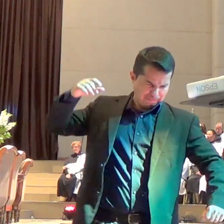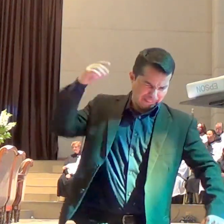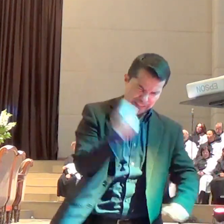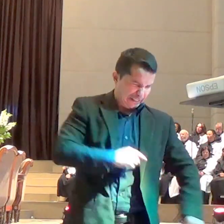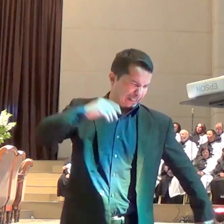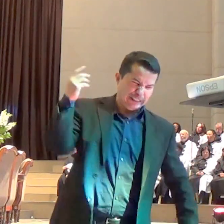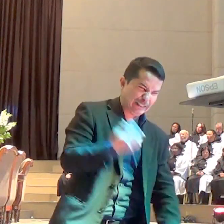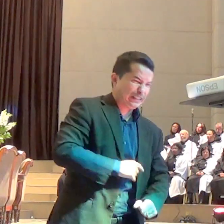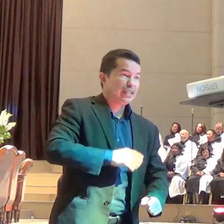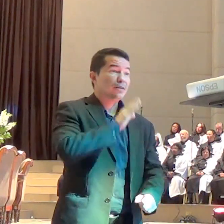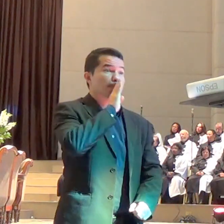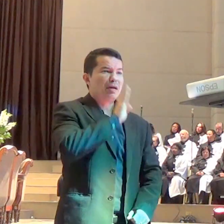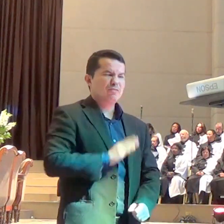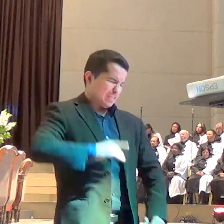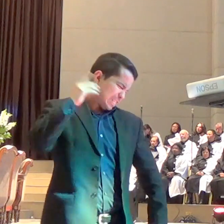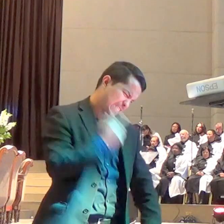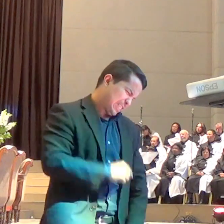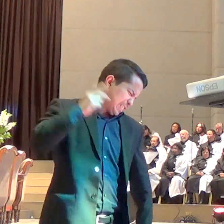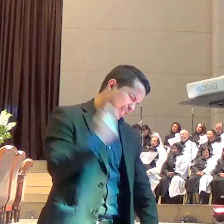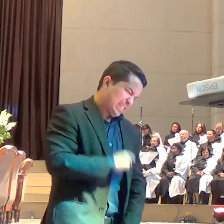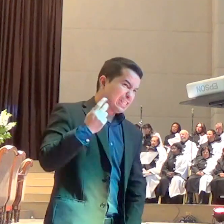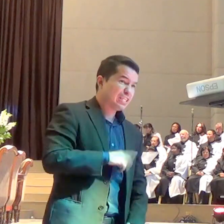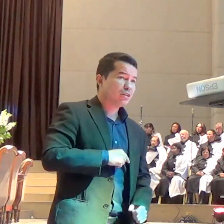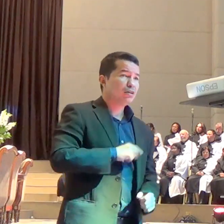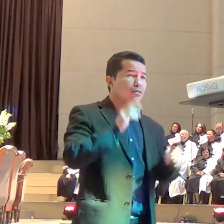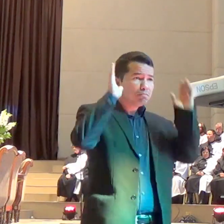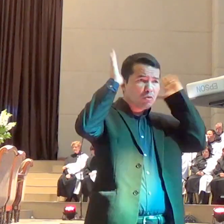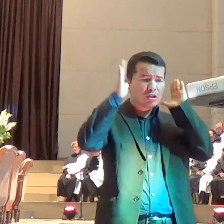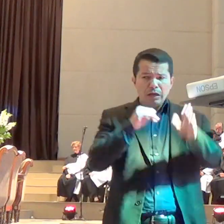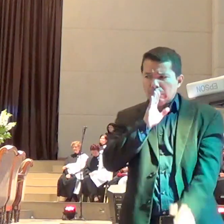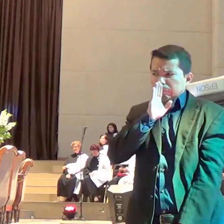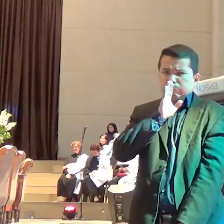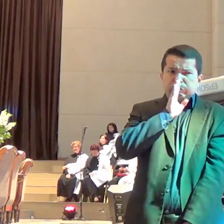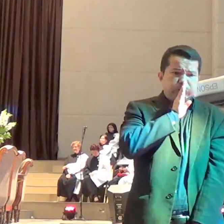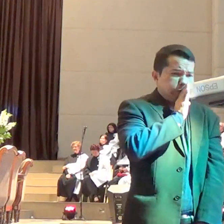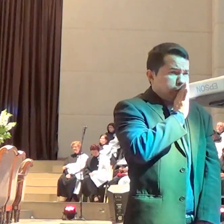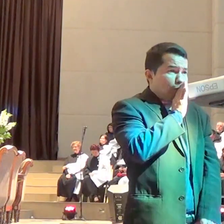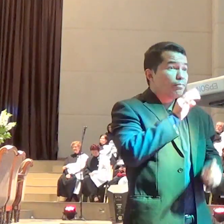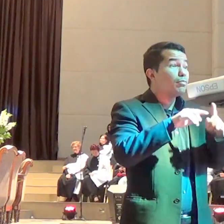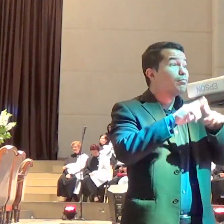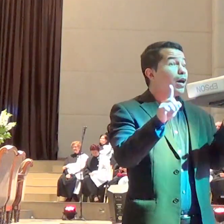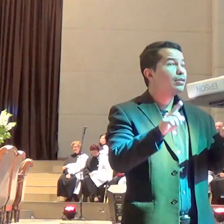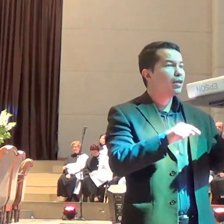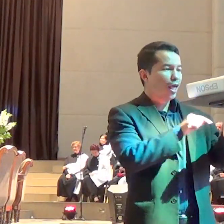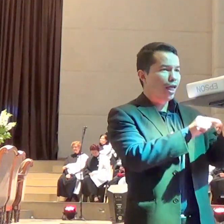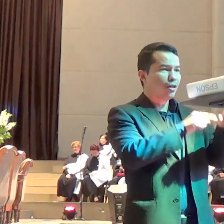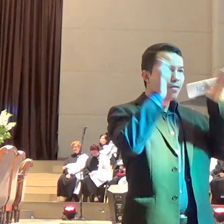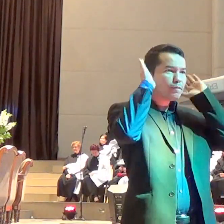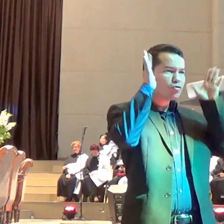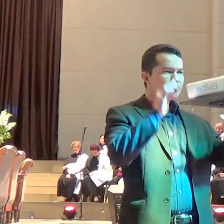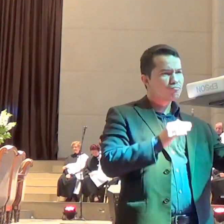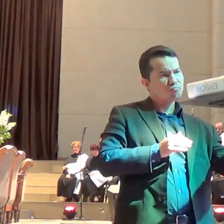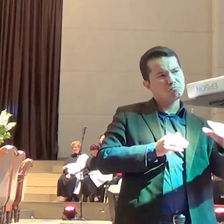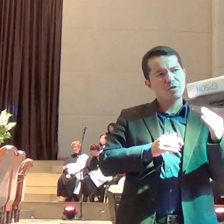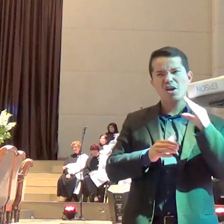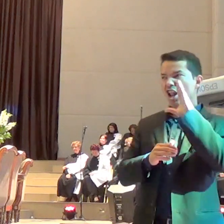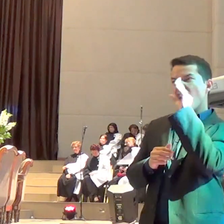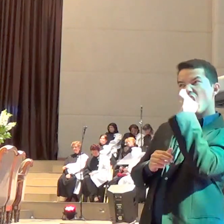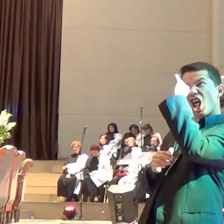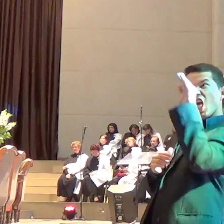a mula não sai do lugar. E a Bíblia diz que a mula falou, profetizou lá para Balaão, ó, tem um anjo aí, não